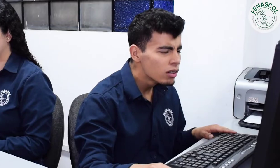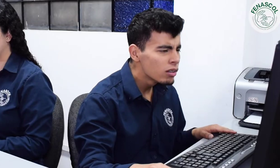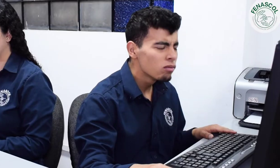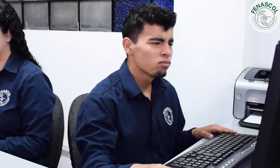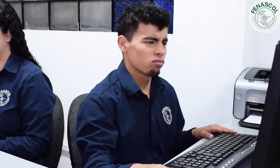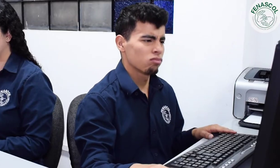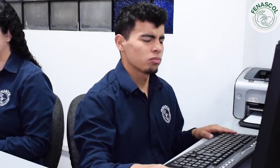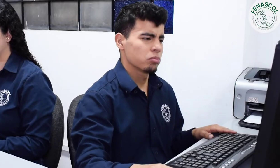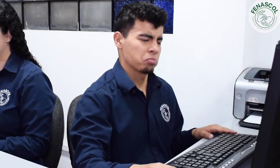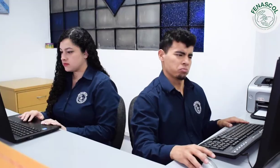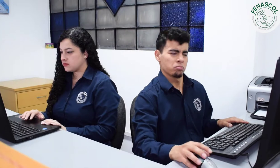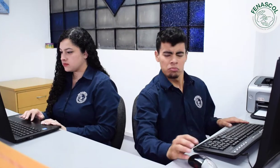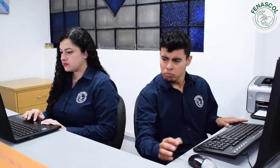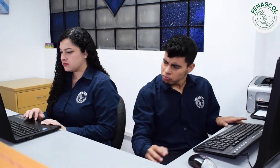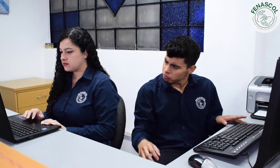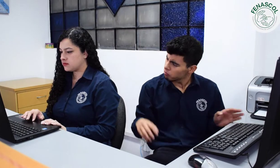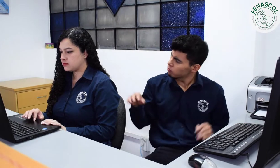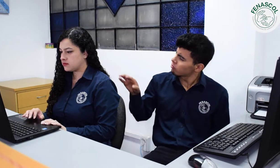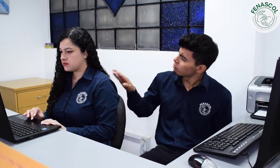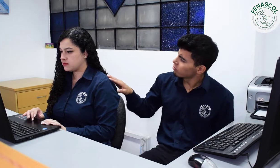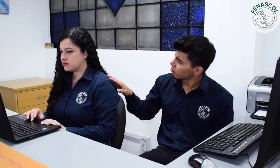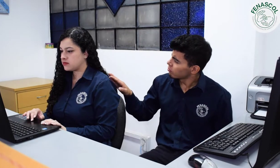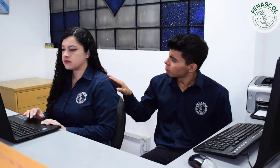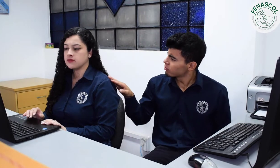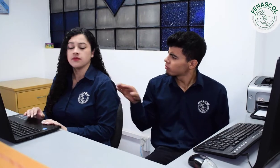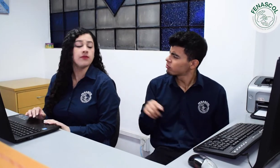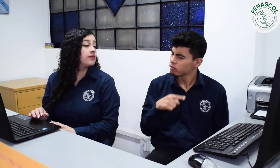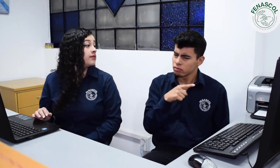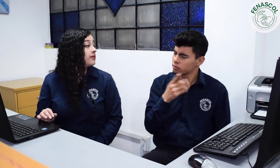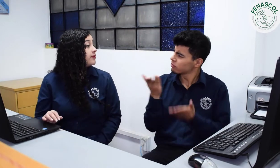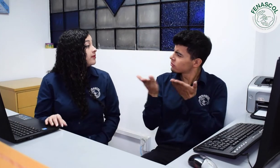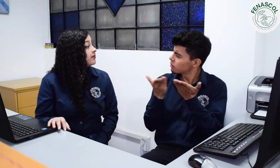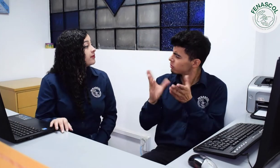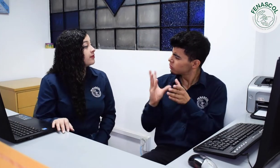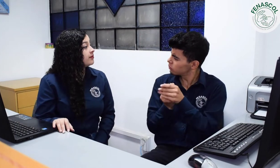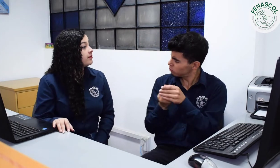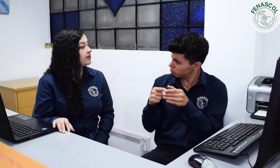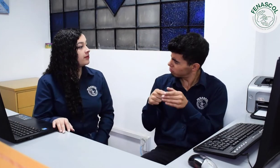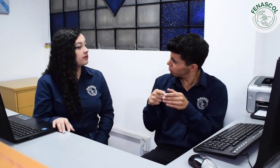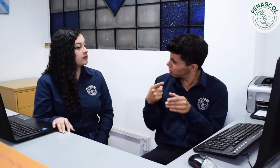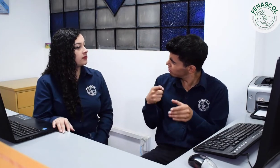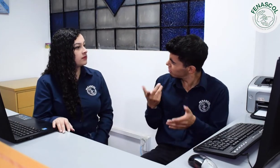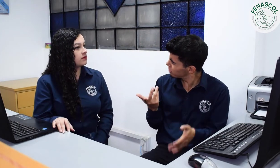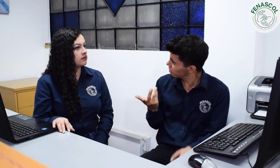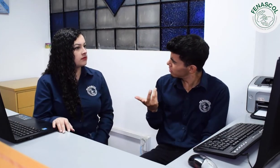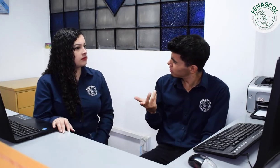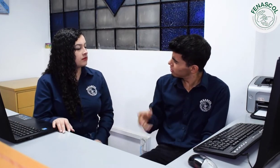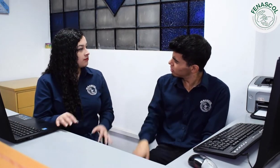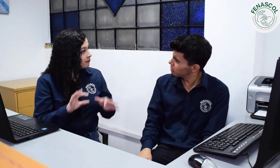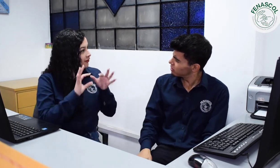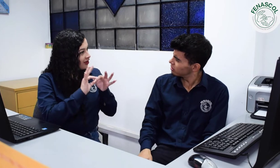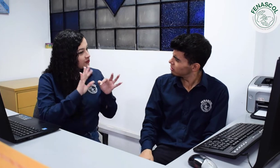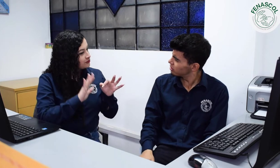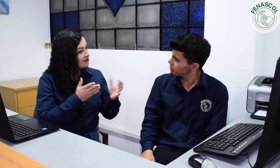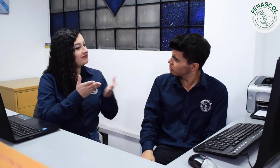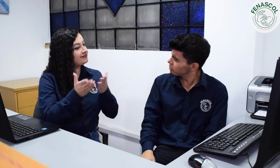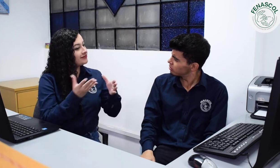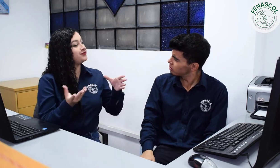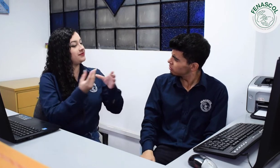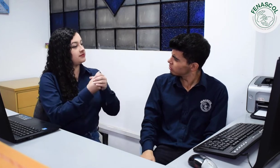¿Qué son servicios incluyentes? Fenascol ofrece servicios que